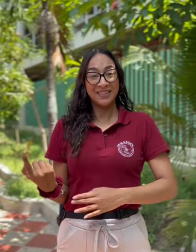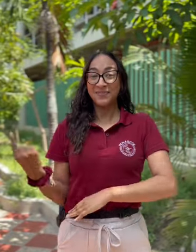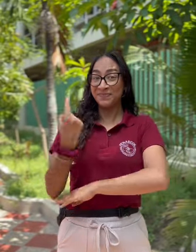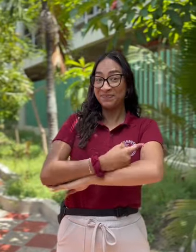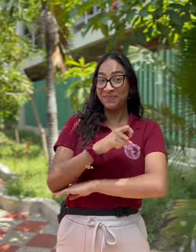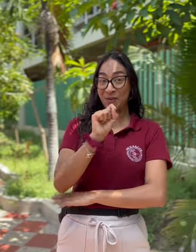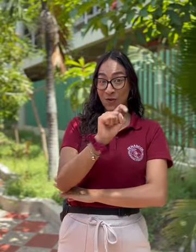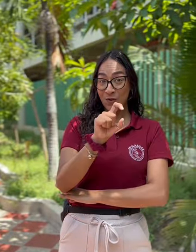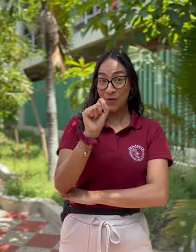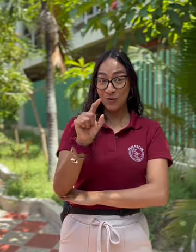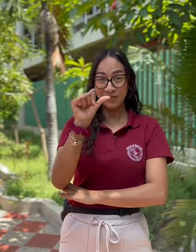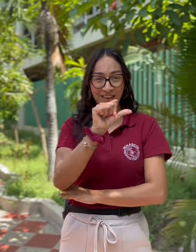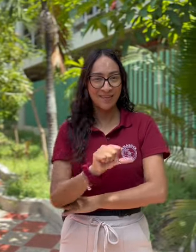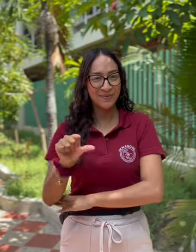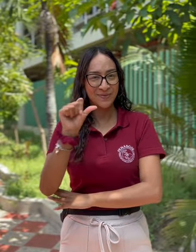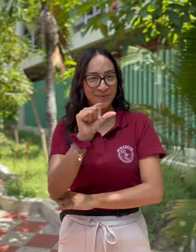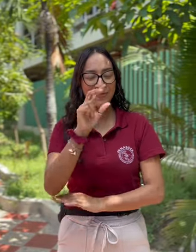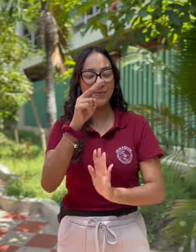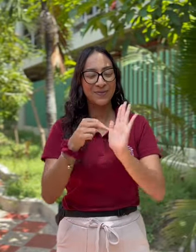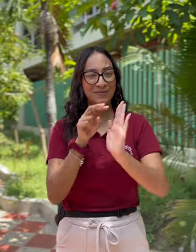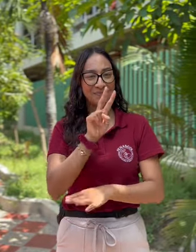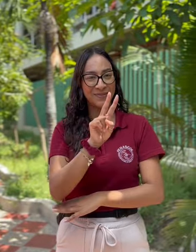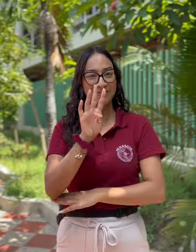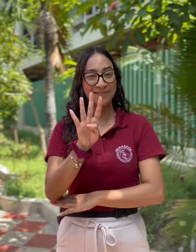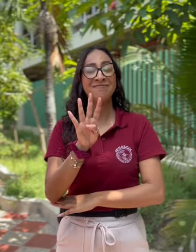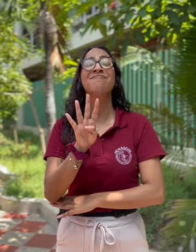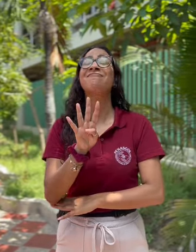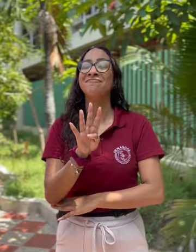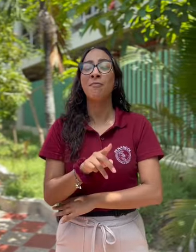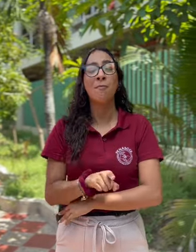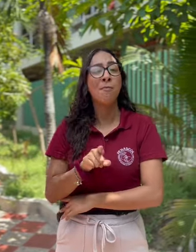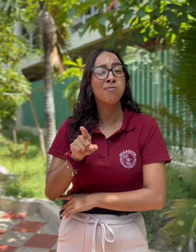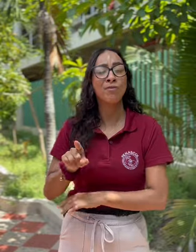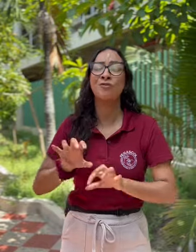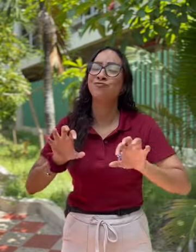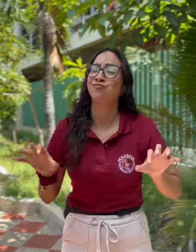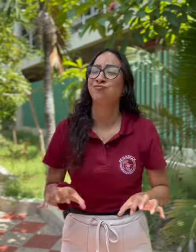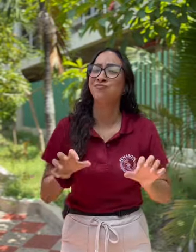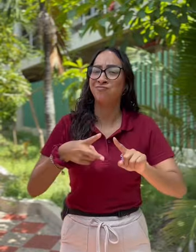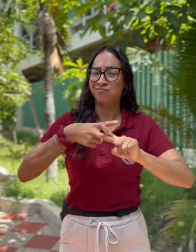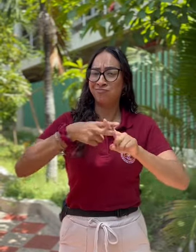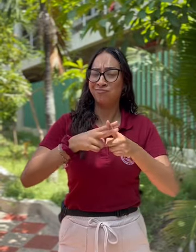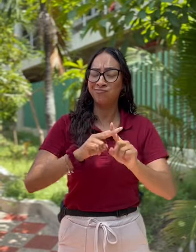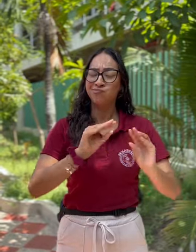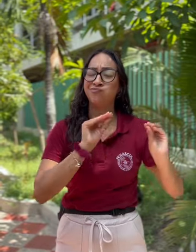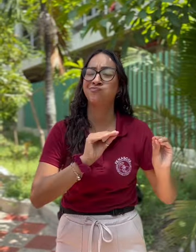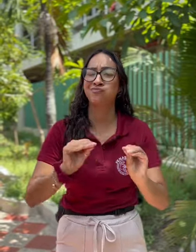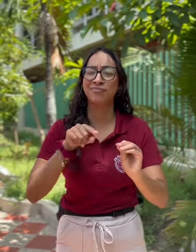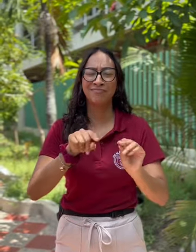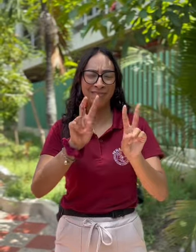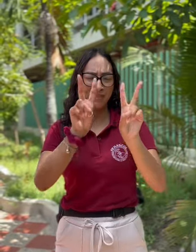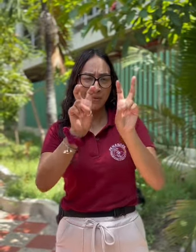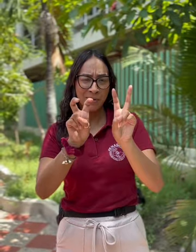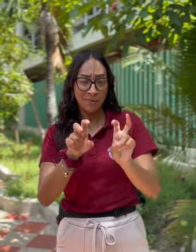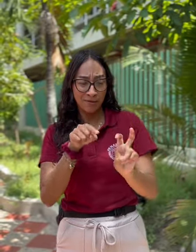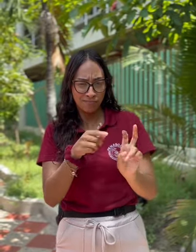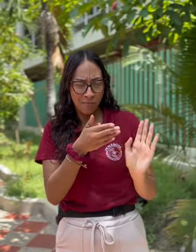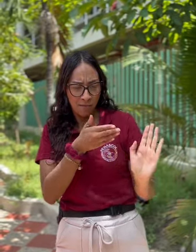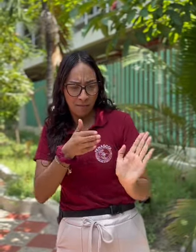pues el 11 de agosto de 2024 estuvimos en un taller de planeación estratégica participativa. La